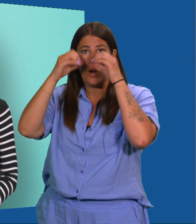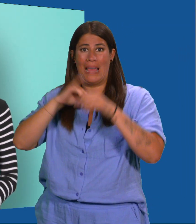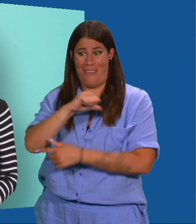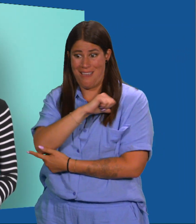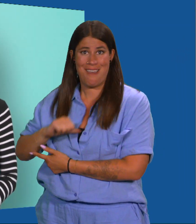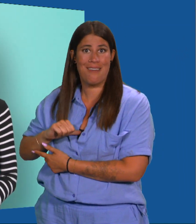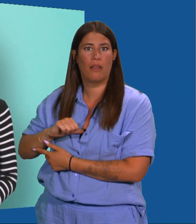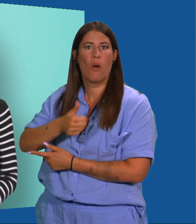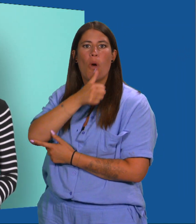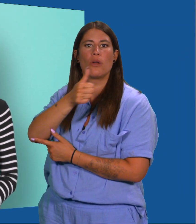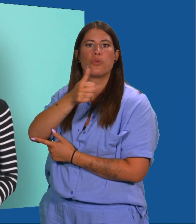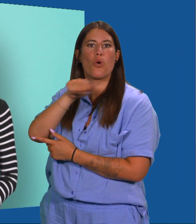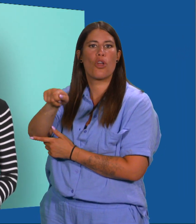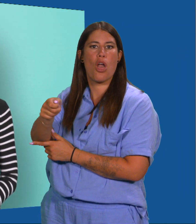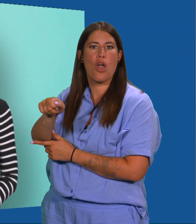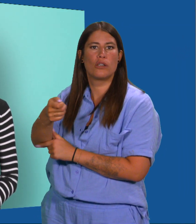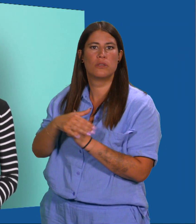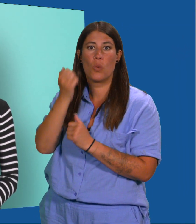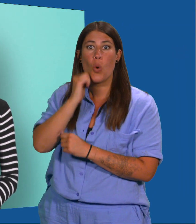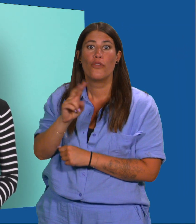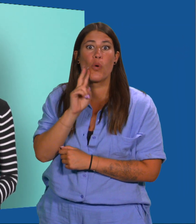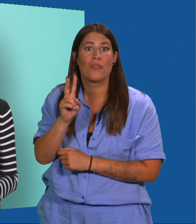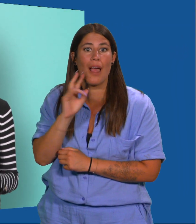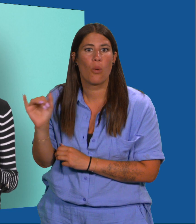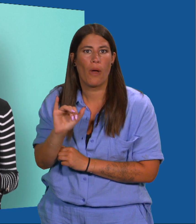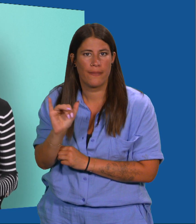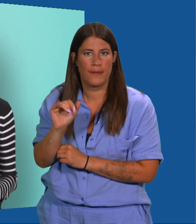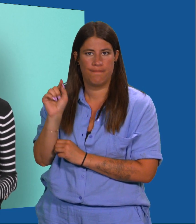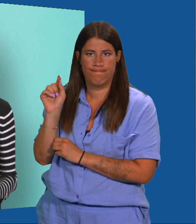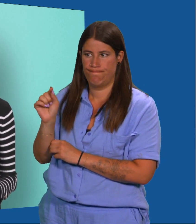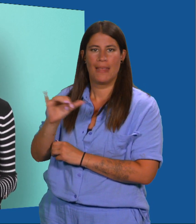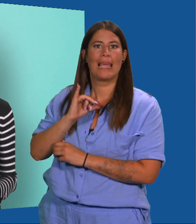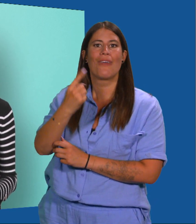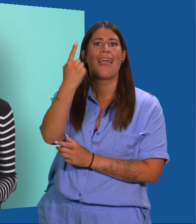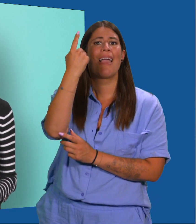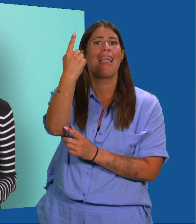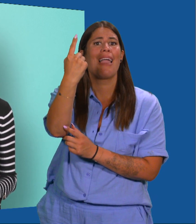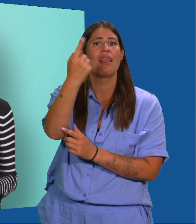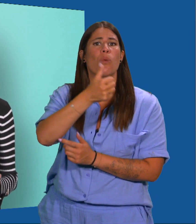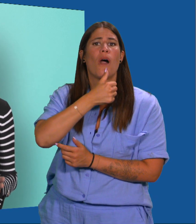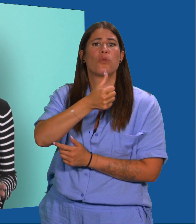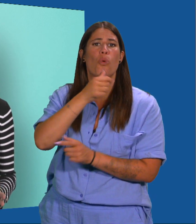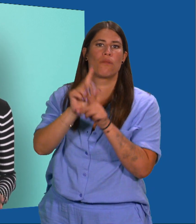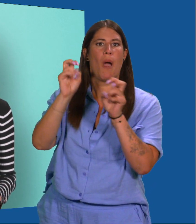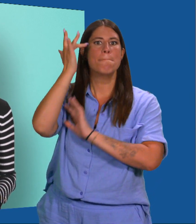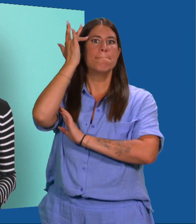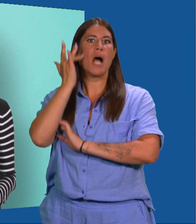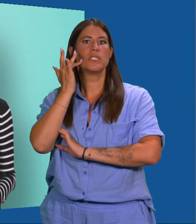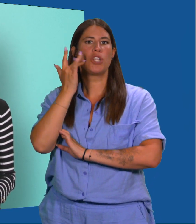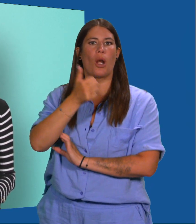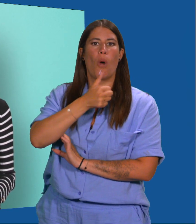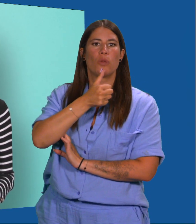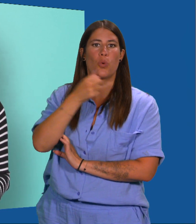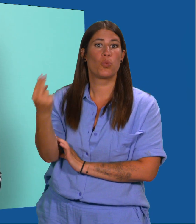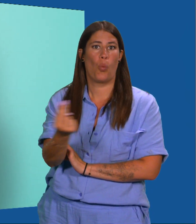voordeel van wachtwoordkluizen is dat je maar één wachtwoord, het masterwachtwoord, hoeft te onthouden om je wachtwoordkluis